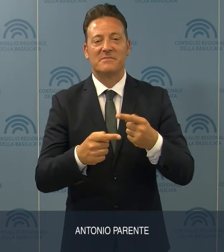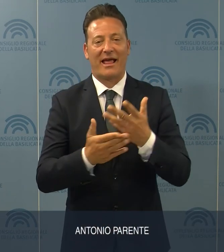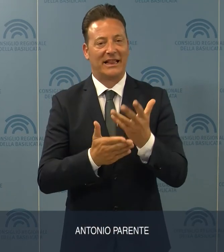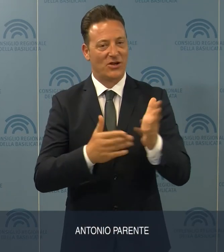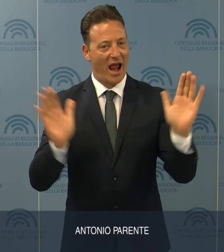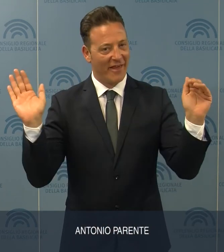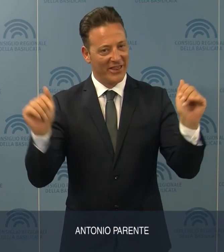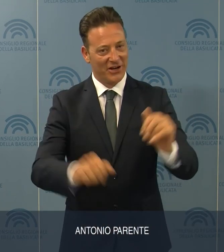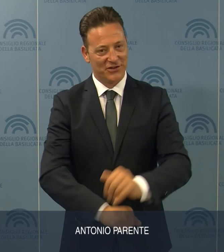la prossima edizione.